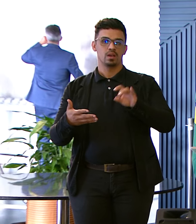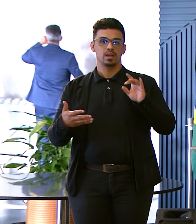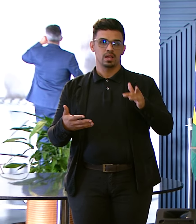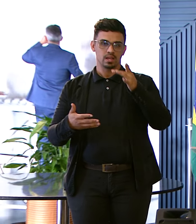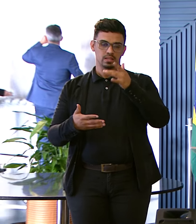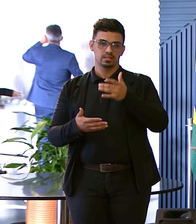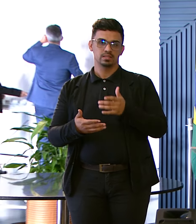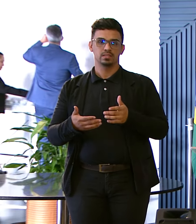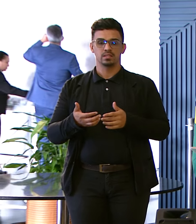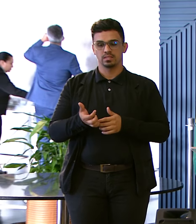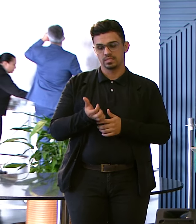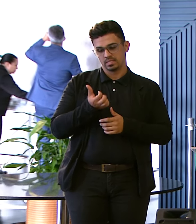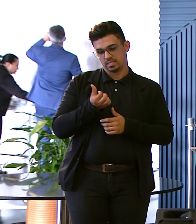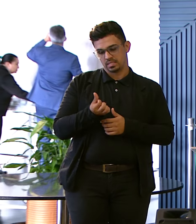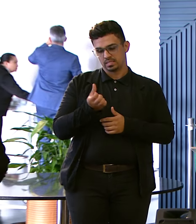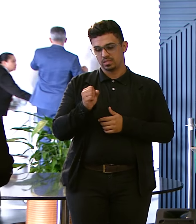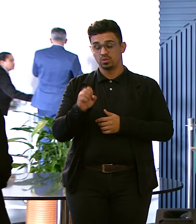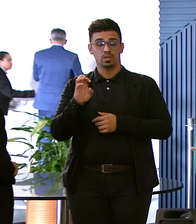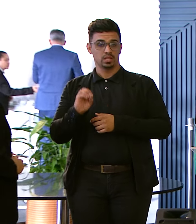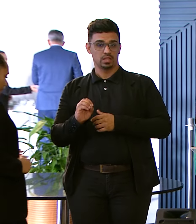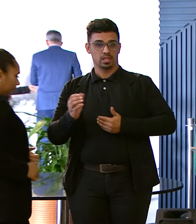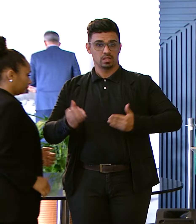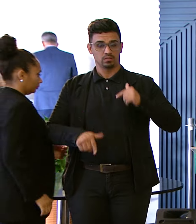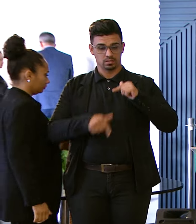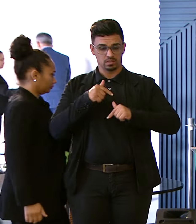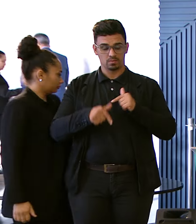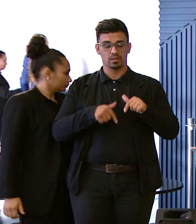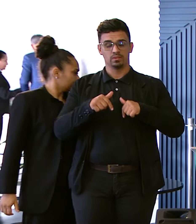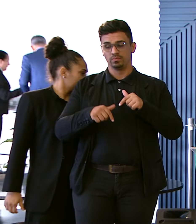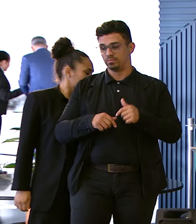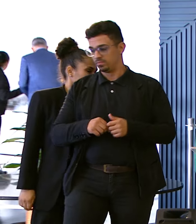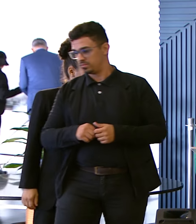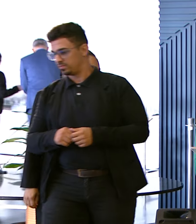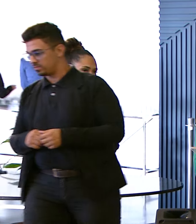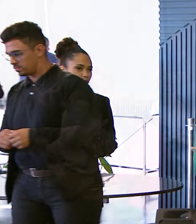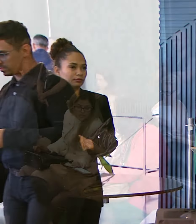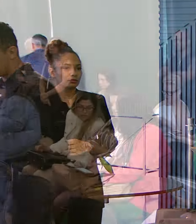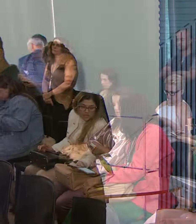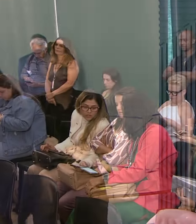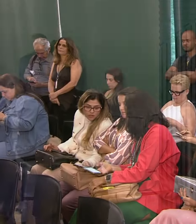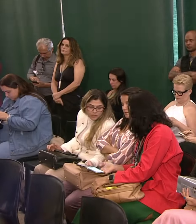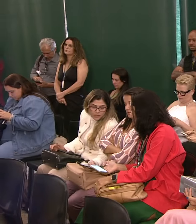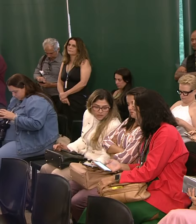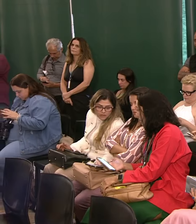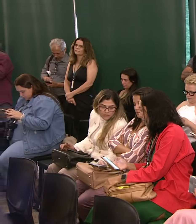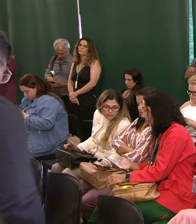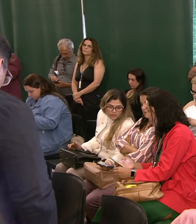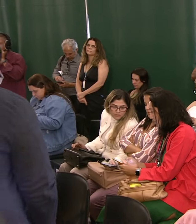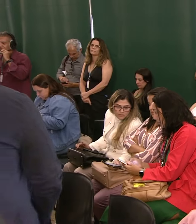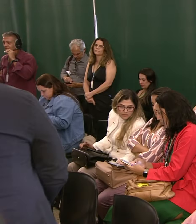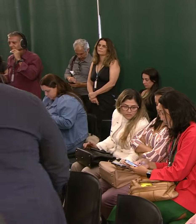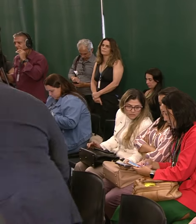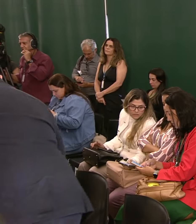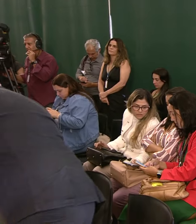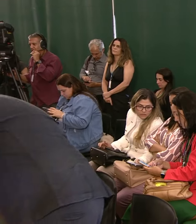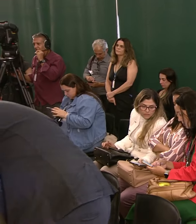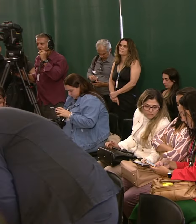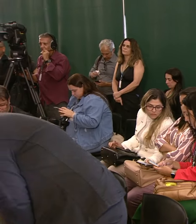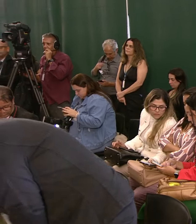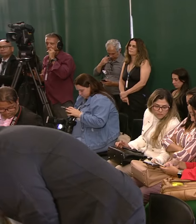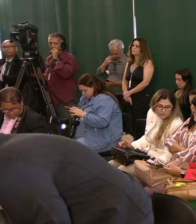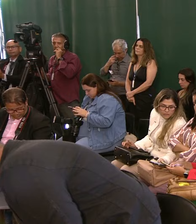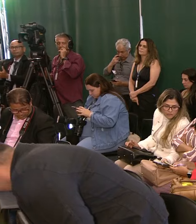680 colaboradores Que trabalham Na maternidade Nos quais Eu cito A enfermeira Daniele Mota E o